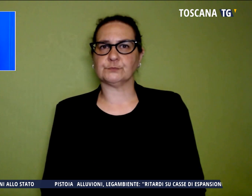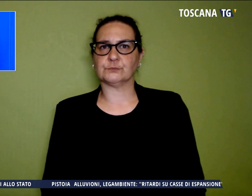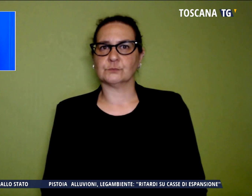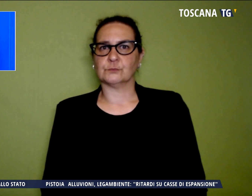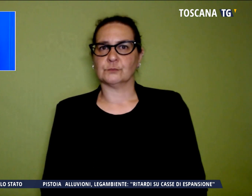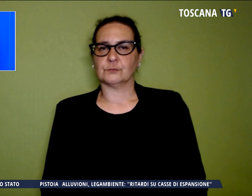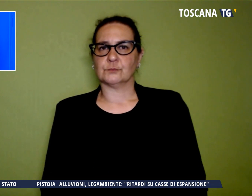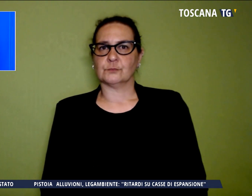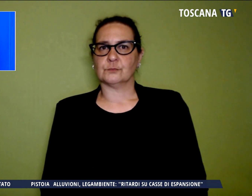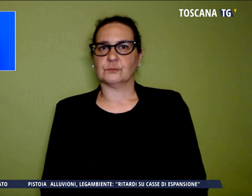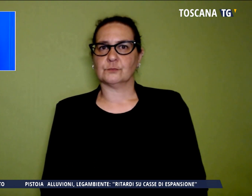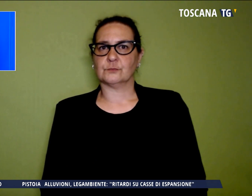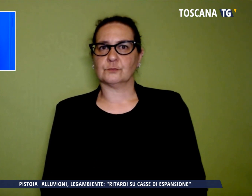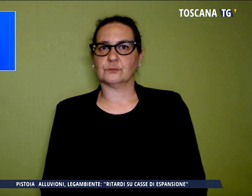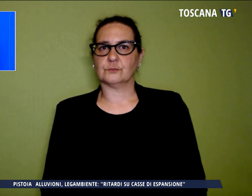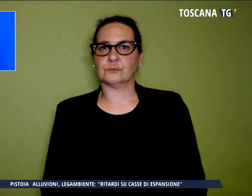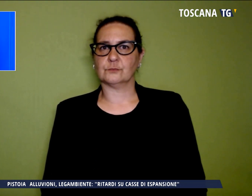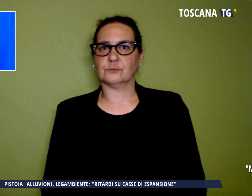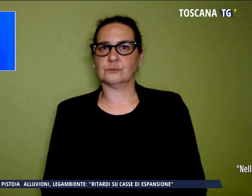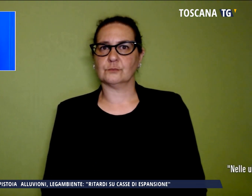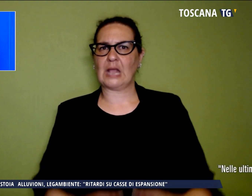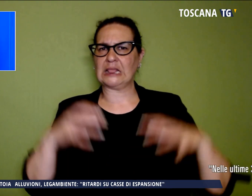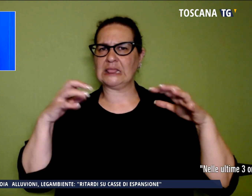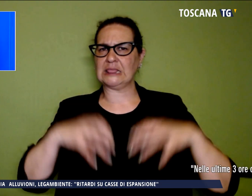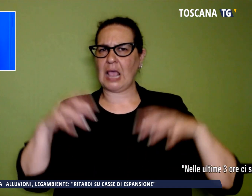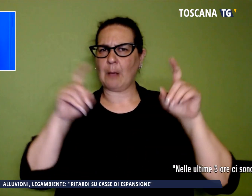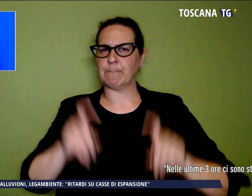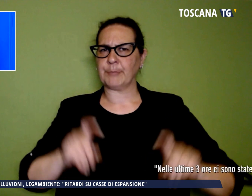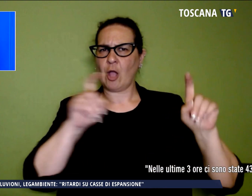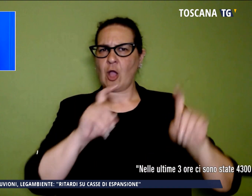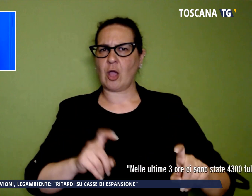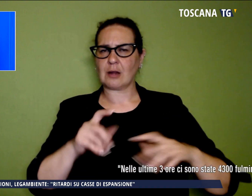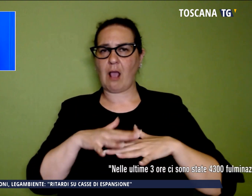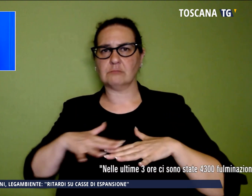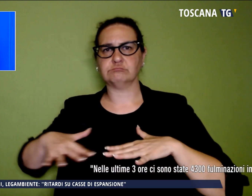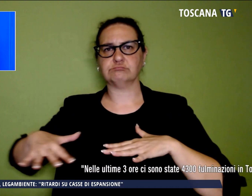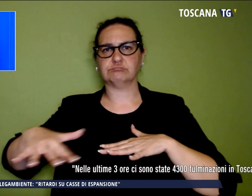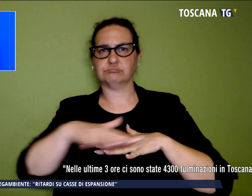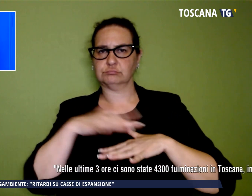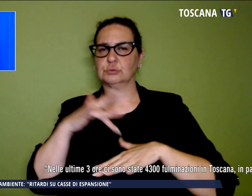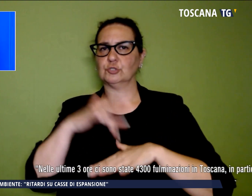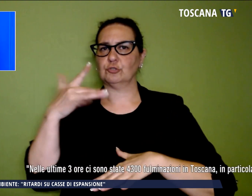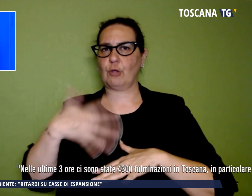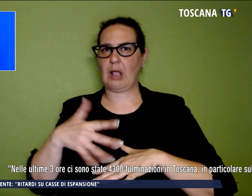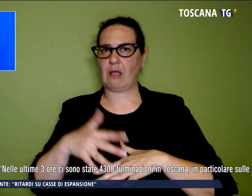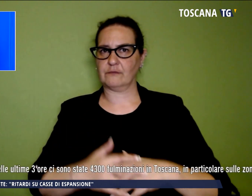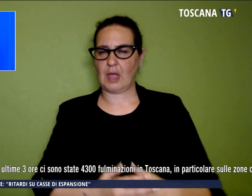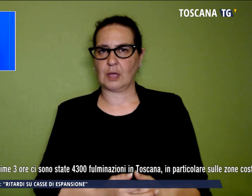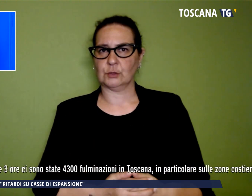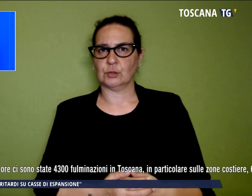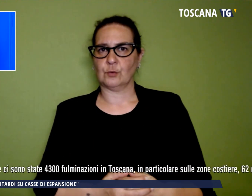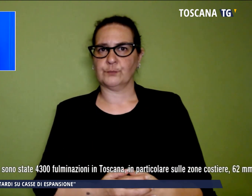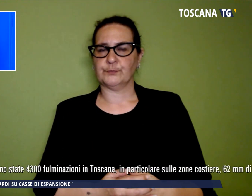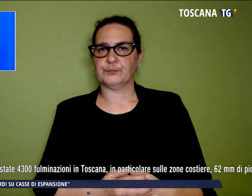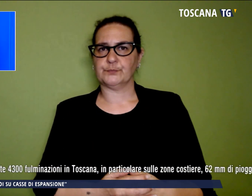I temporali si sono abbattuti anche in altre aree della nostra regione. Nelle ultime ore anche